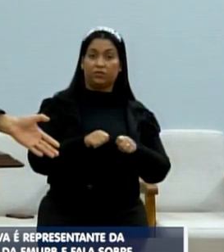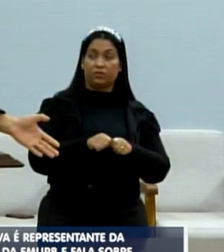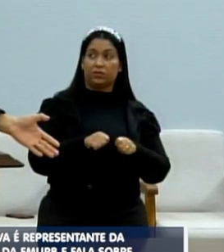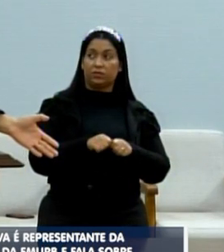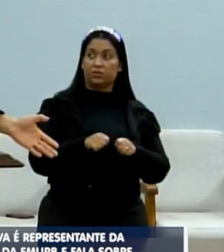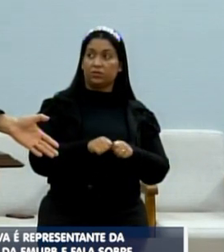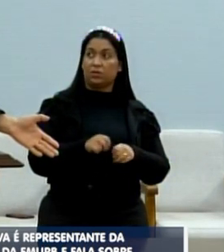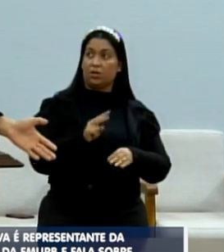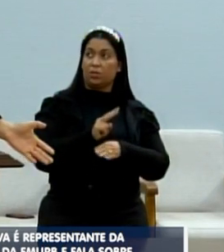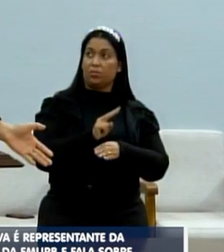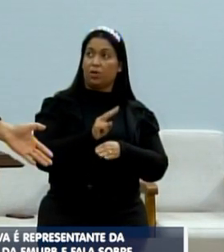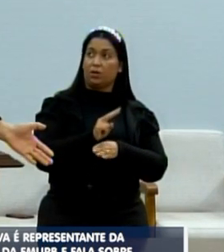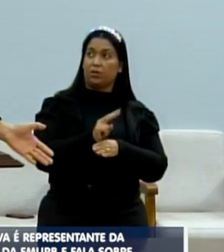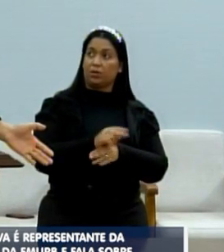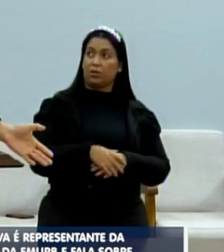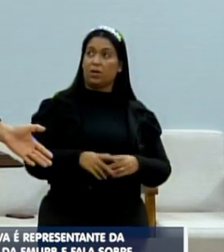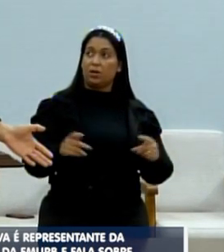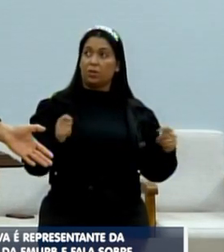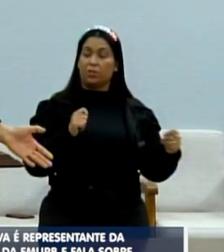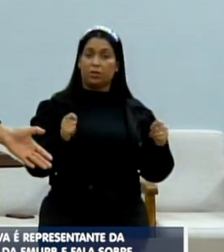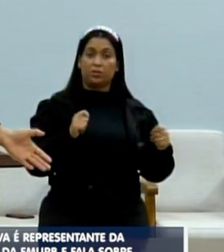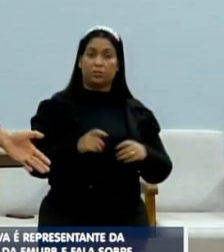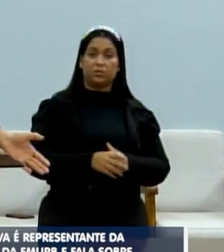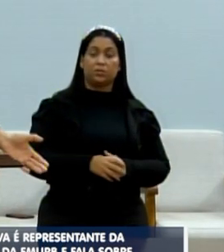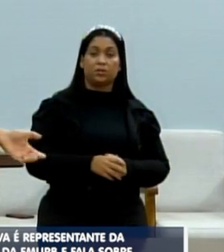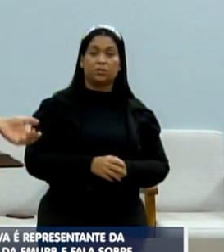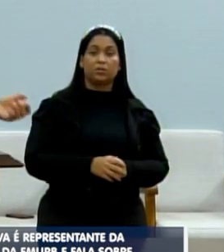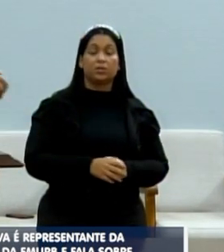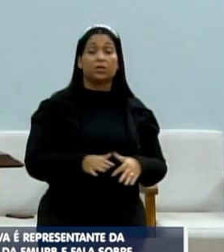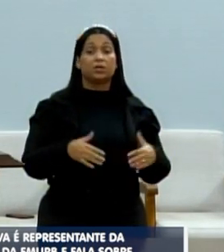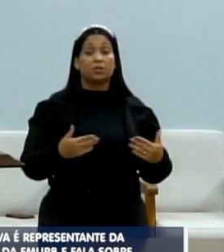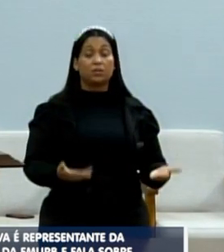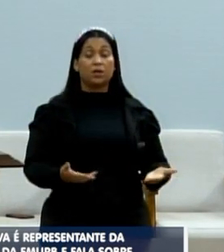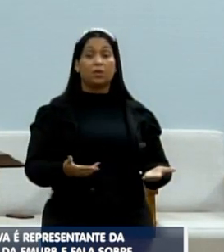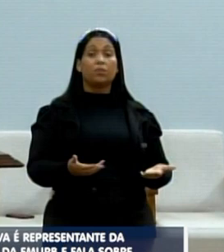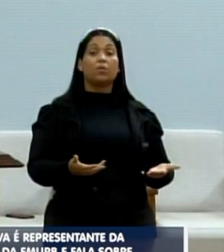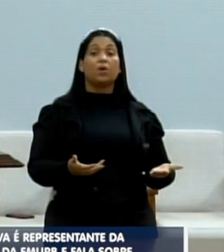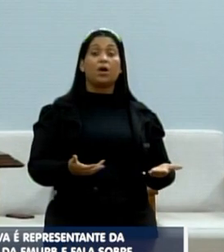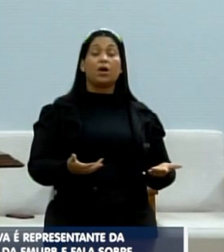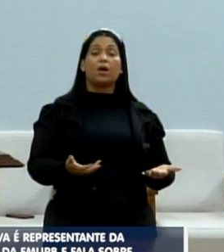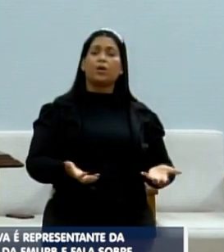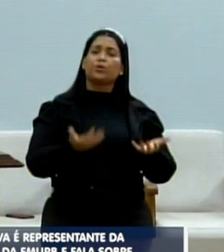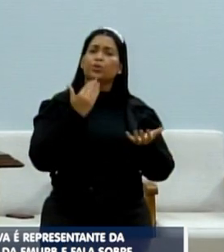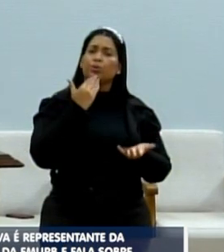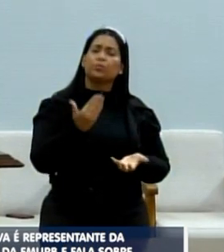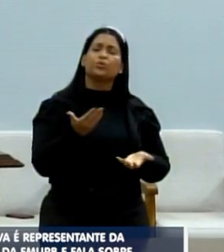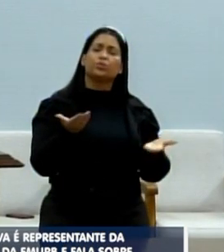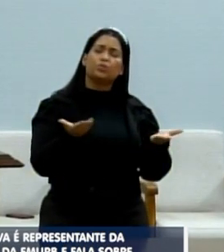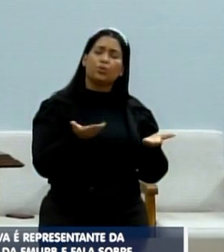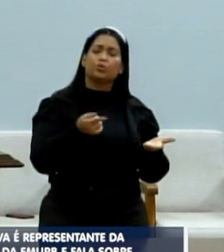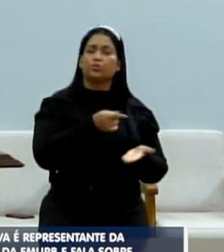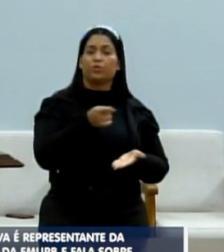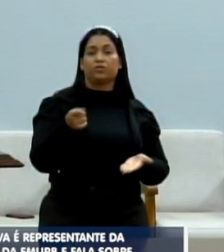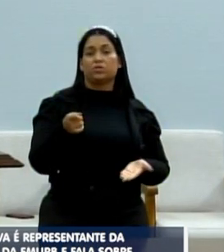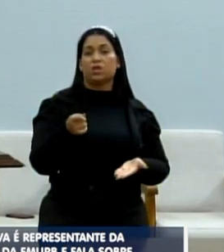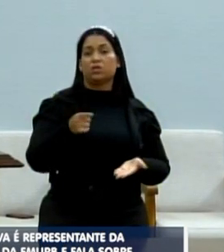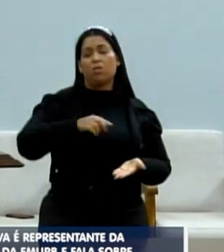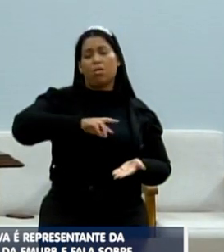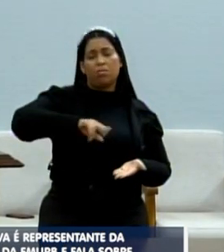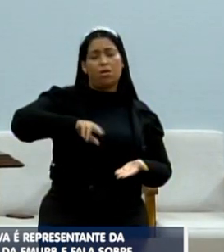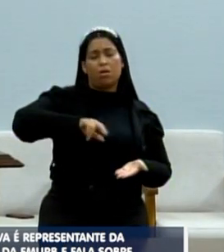cuidar, para ela poder administrar. Entendeu, senhores? Então, é isso aqui que eu estou pedindo aqui. Não é